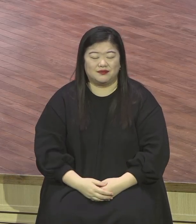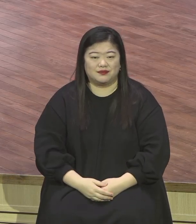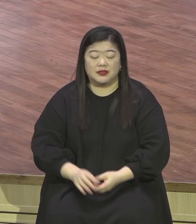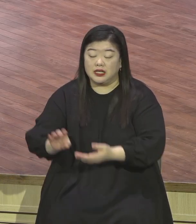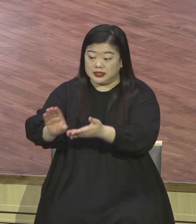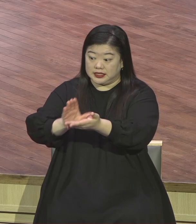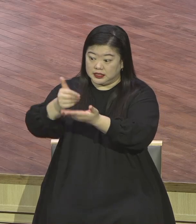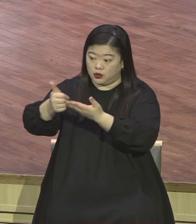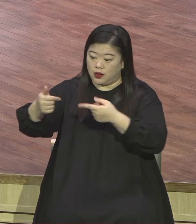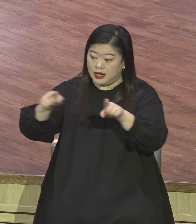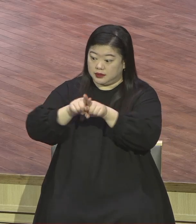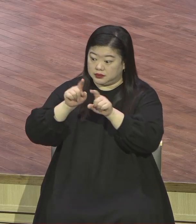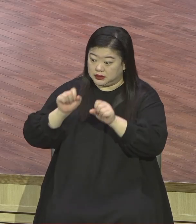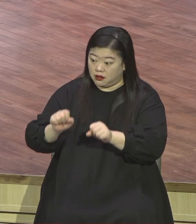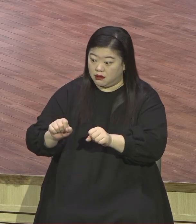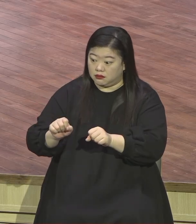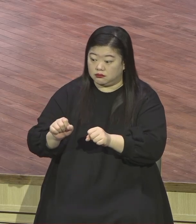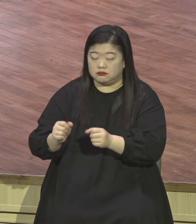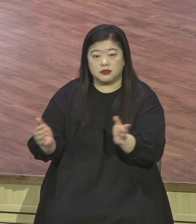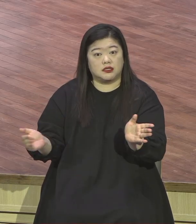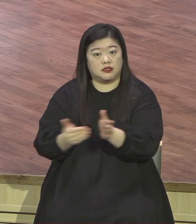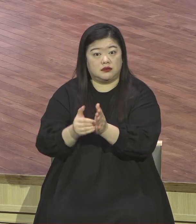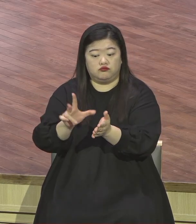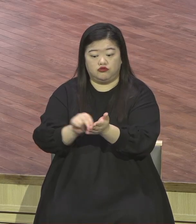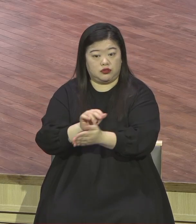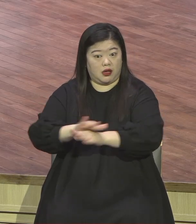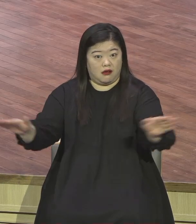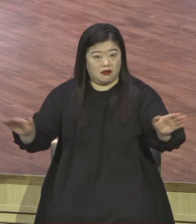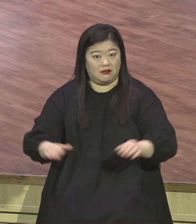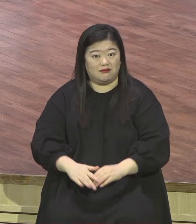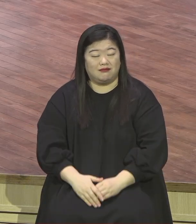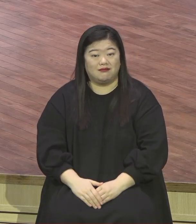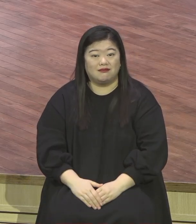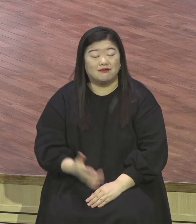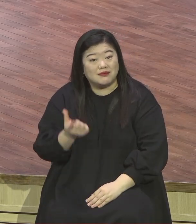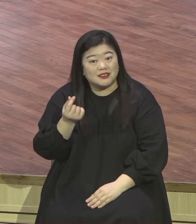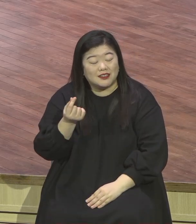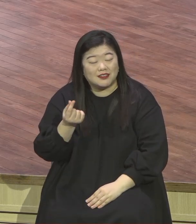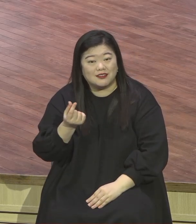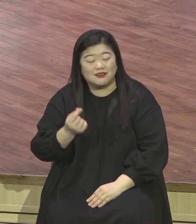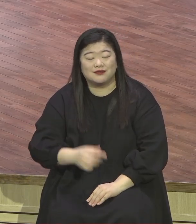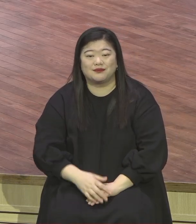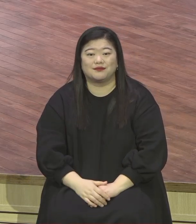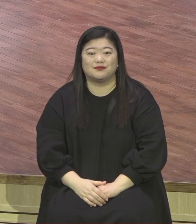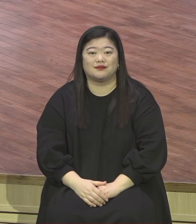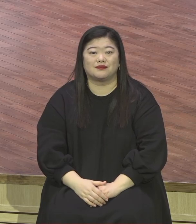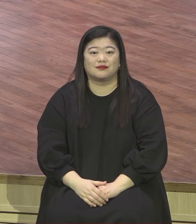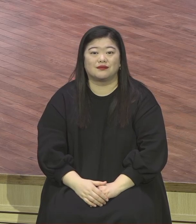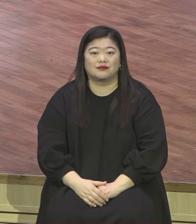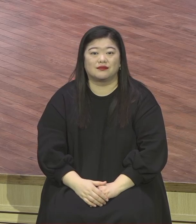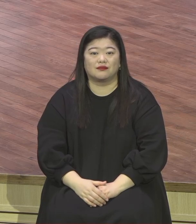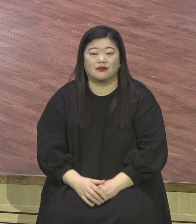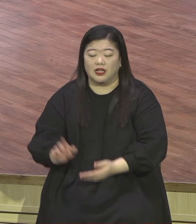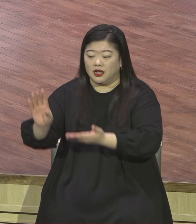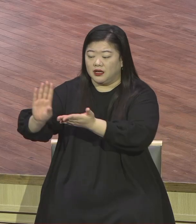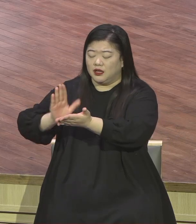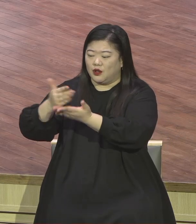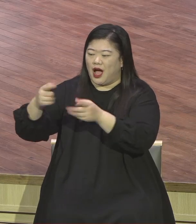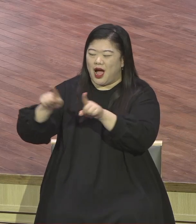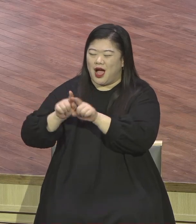인마누엘 성탄의 의미 제대로 하면 끝나요 끝나 전혀 문제될 것도 없고 아무것도 아니에요 모든 것